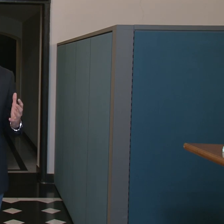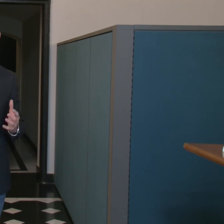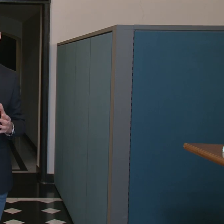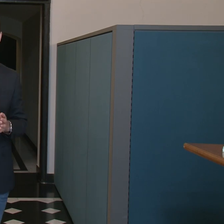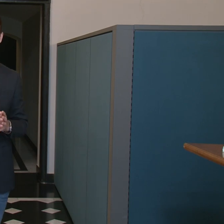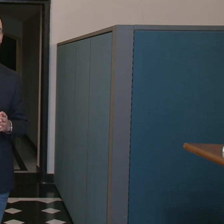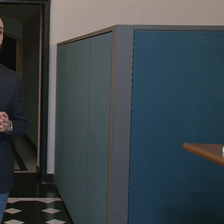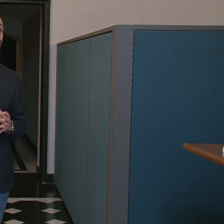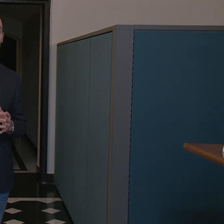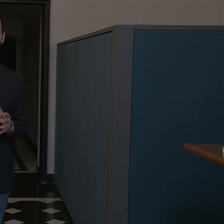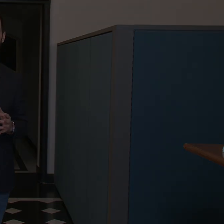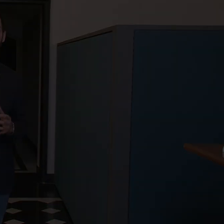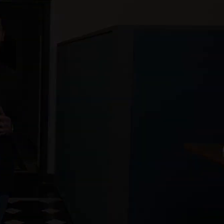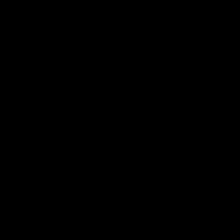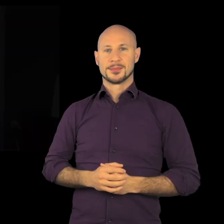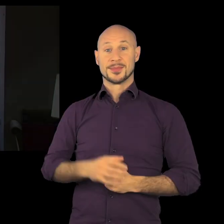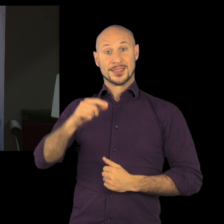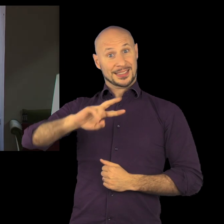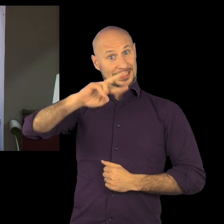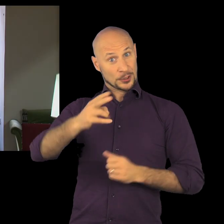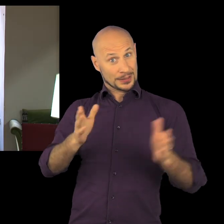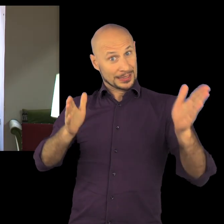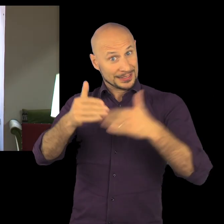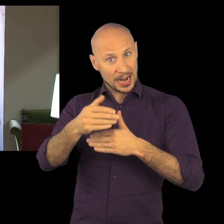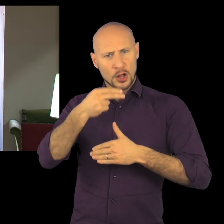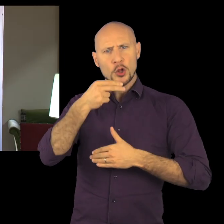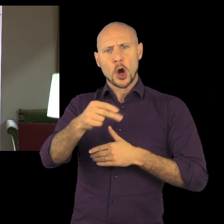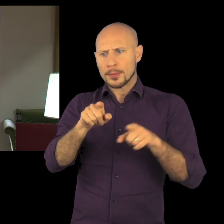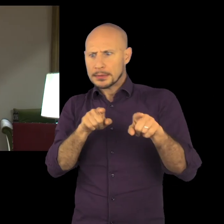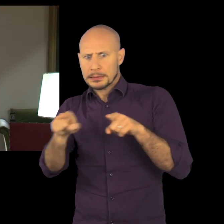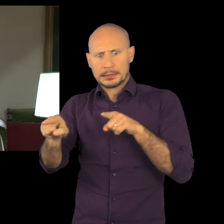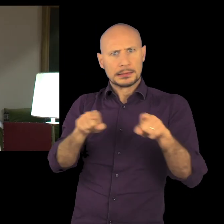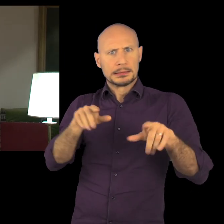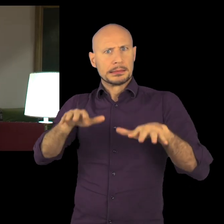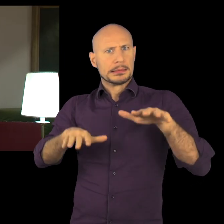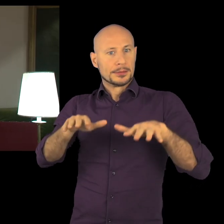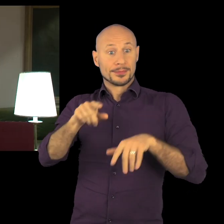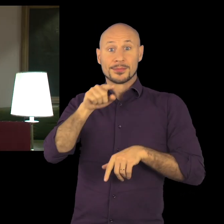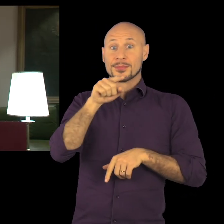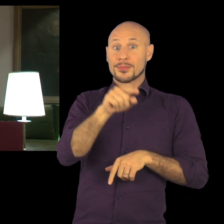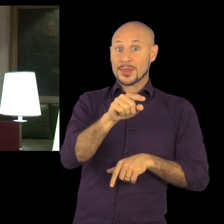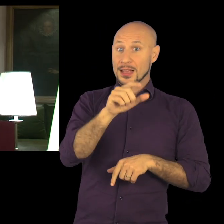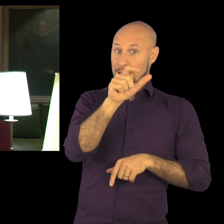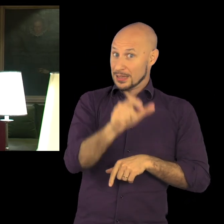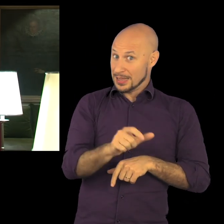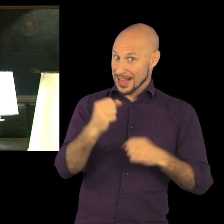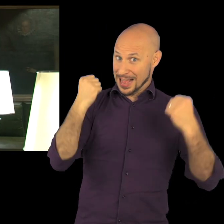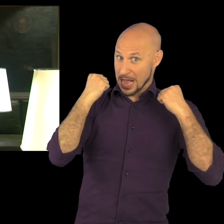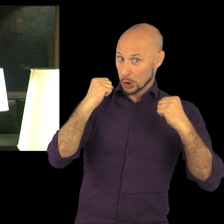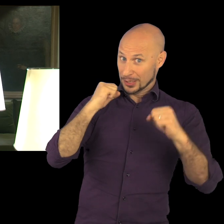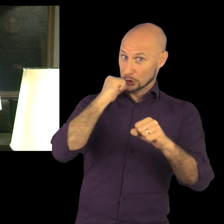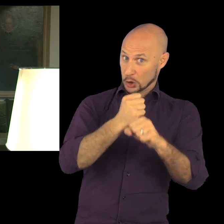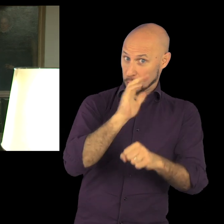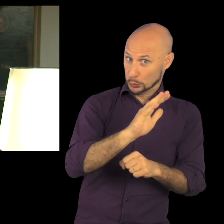seconda metà del Cinquecento Genovese. Ci troviamo all'interno della secondo ambiente del primo piano